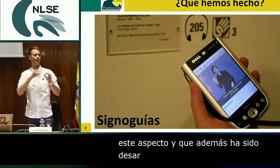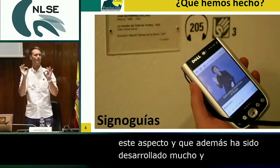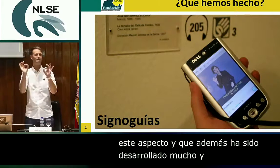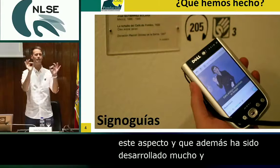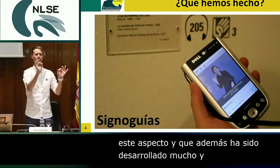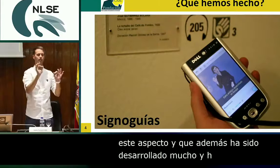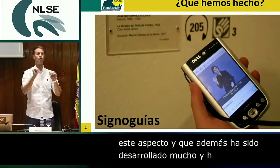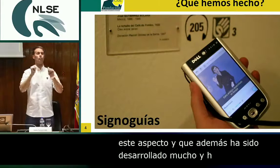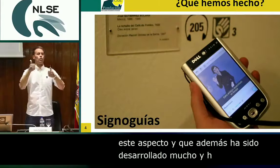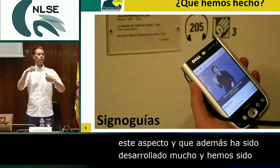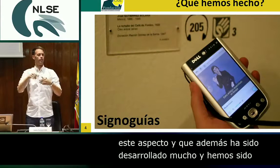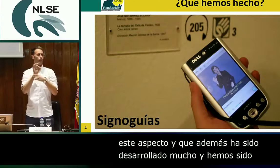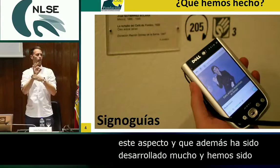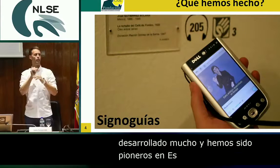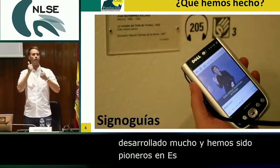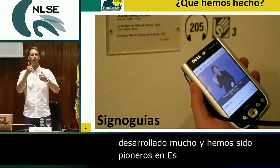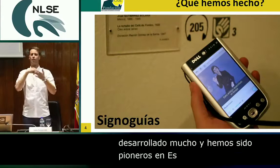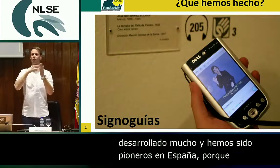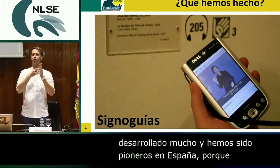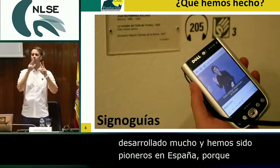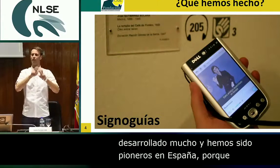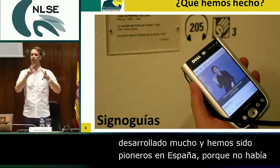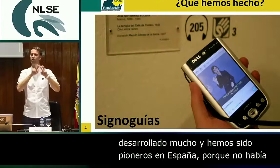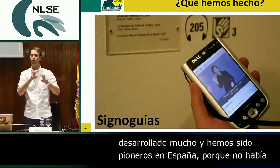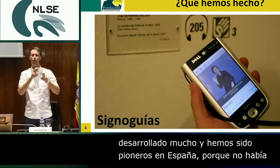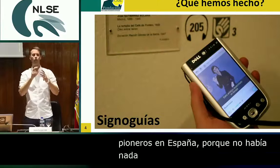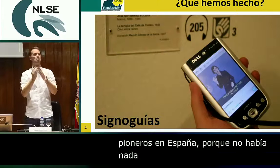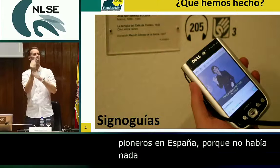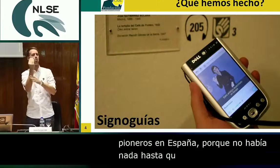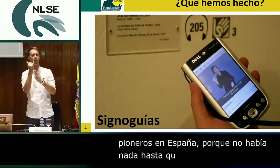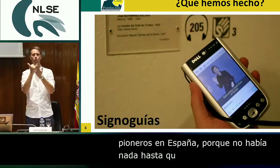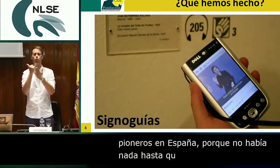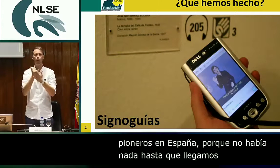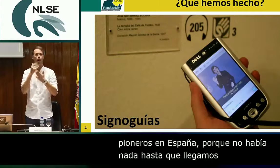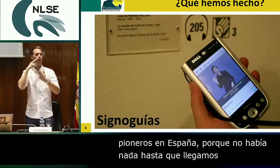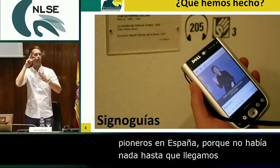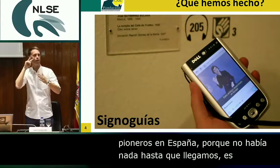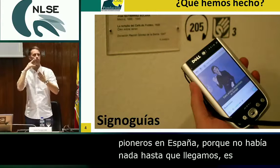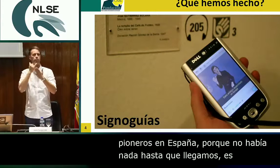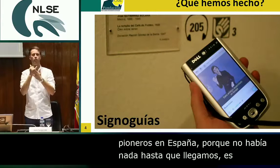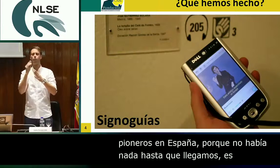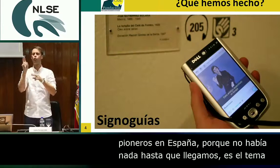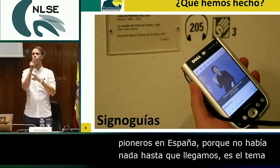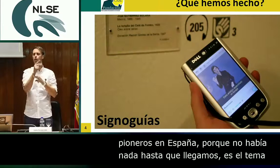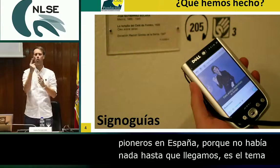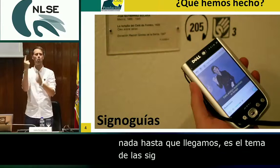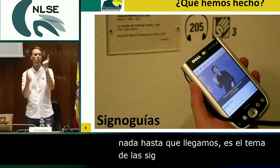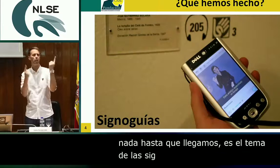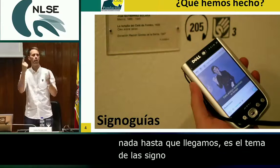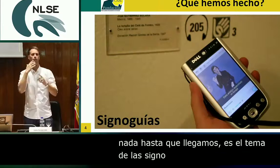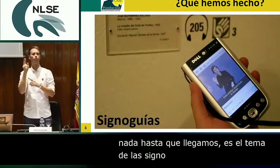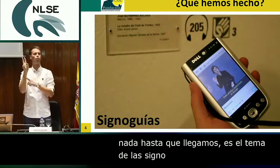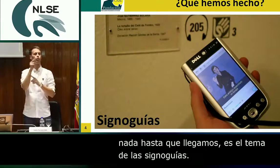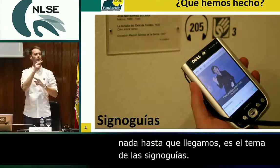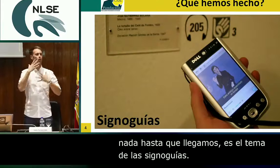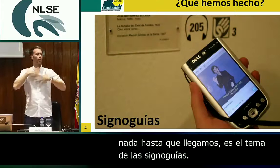nada hasta que llegamos, es el tema de las signoguías. Fundación empezó con un proyecto de investigación para probar esta experiencia en